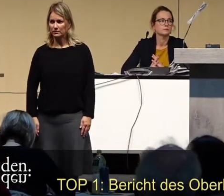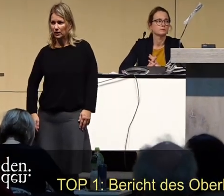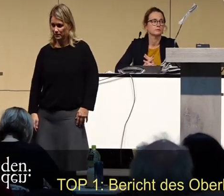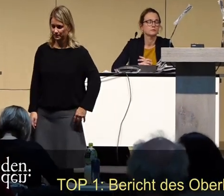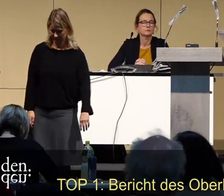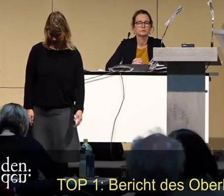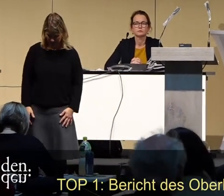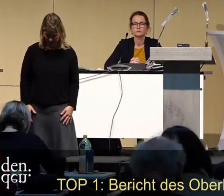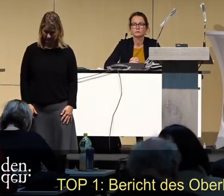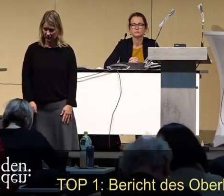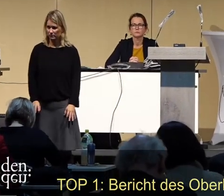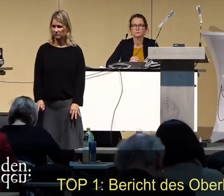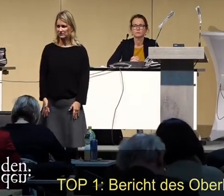Applaus